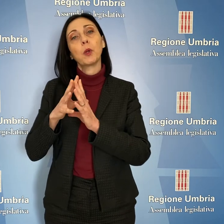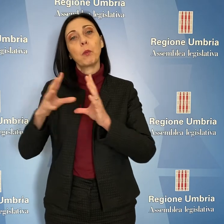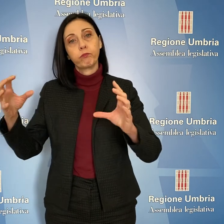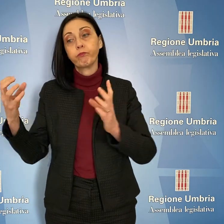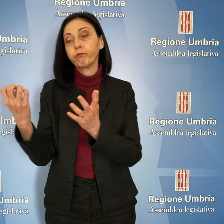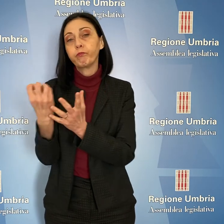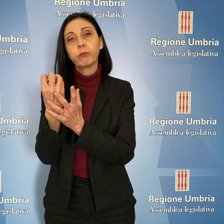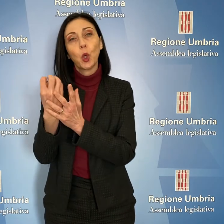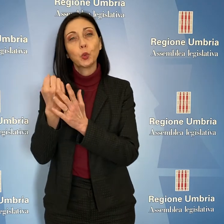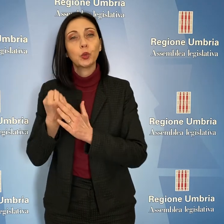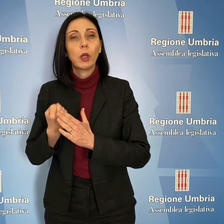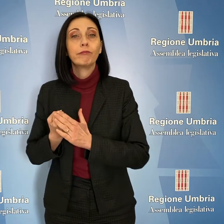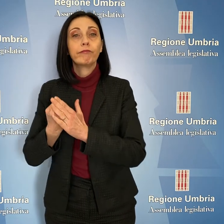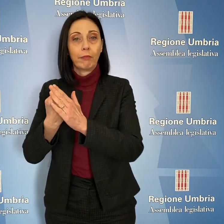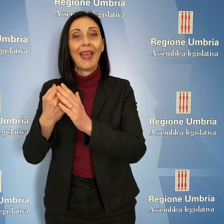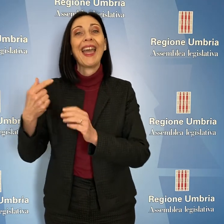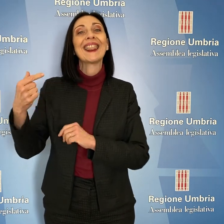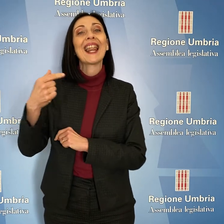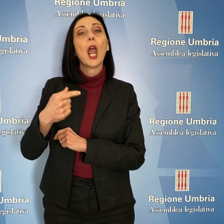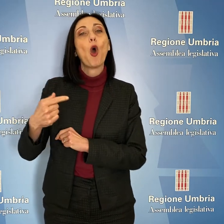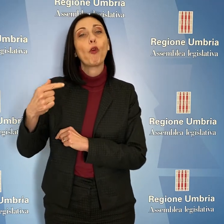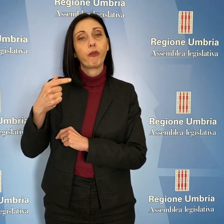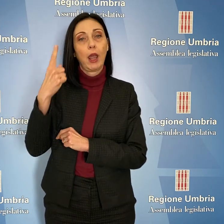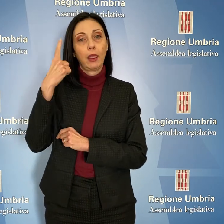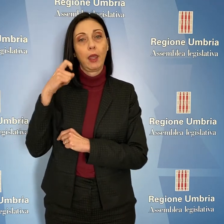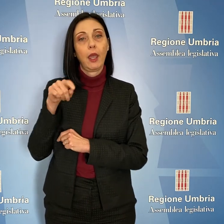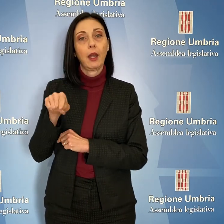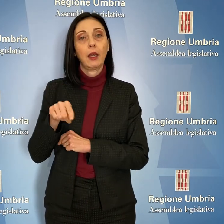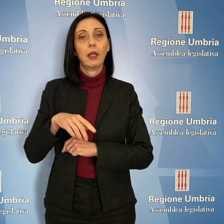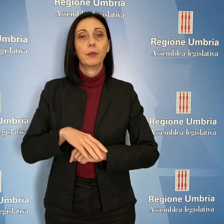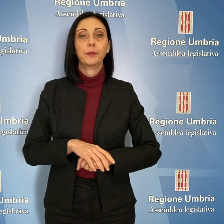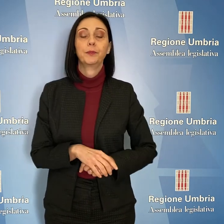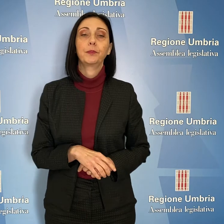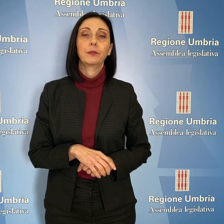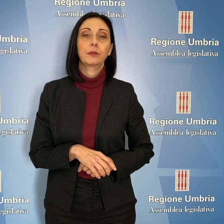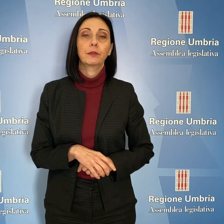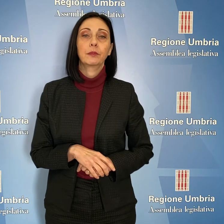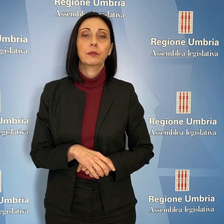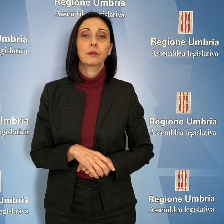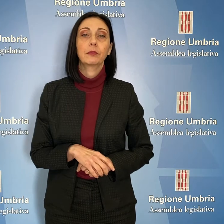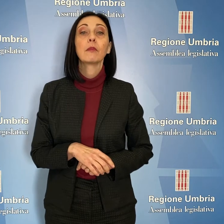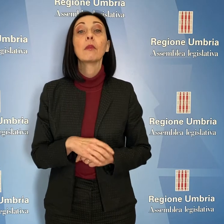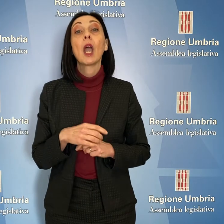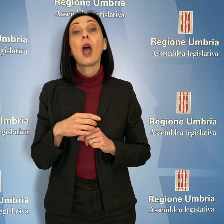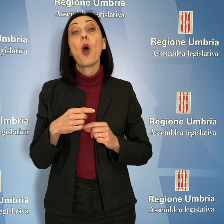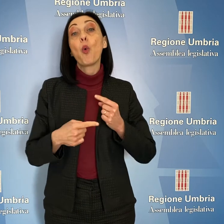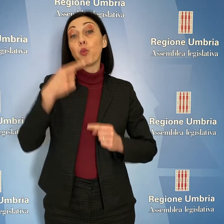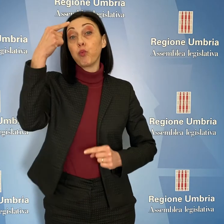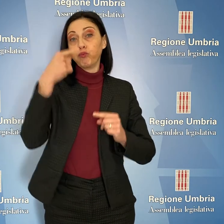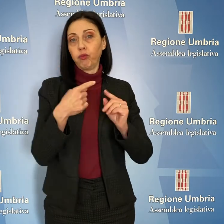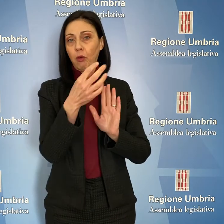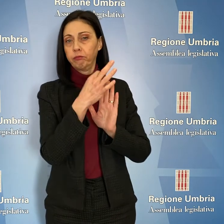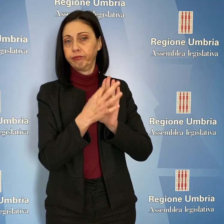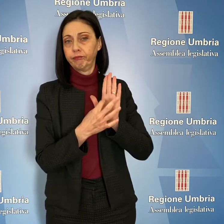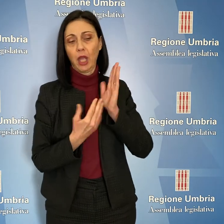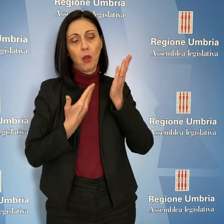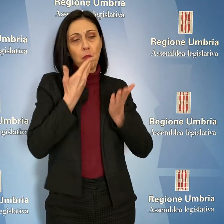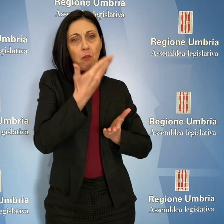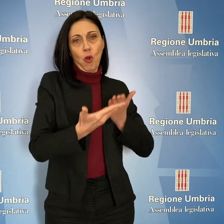produzioni della Treofan di Terni. Tra le altre emozioni all'ordine del giorno, presentate ed illustrate